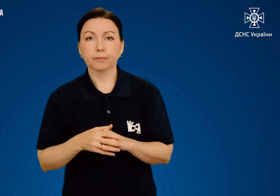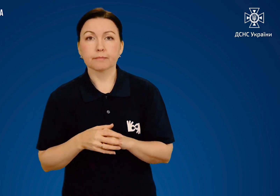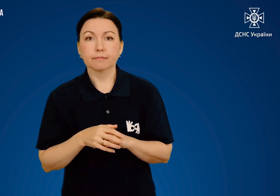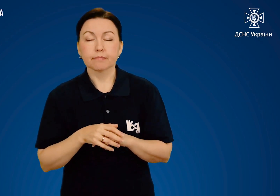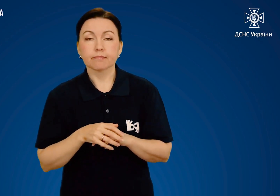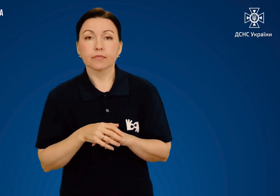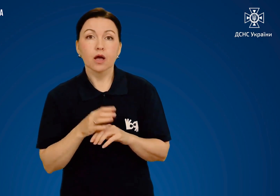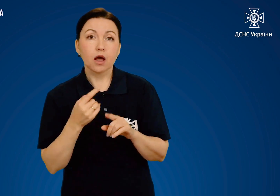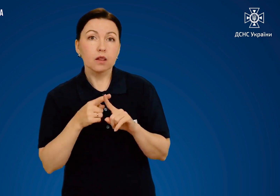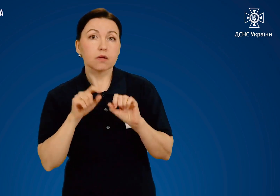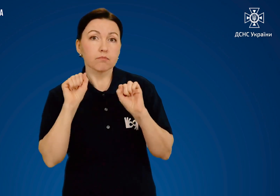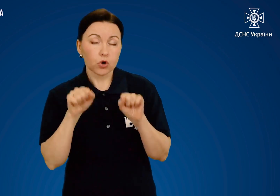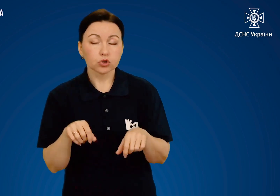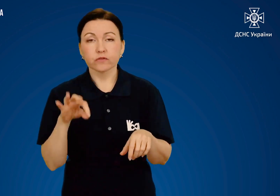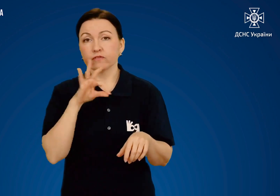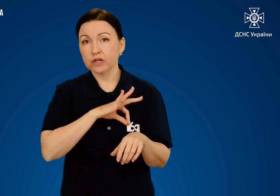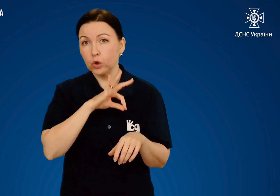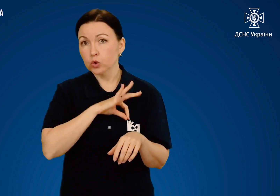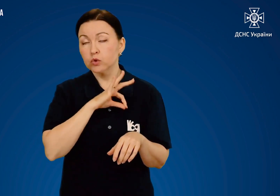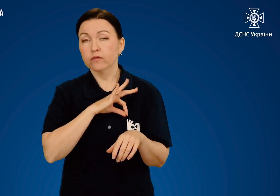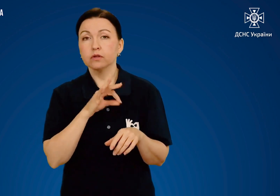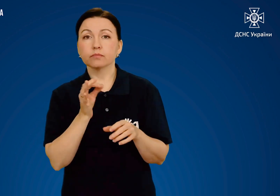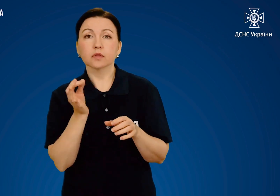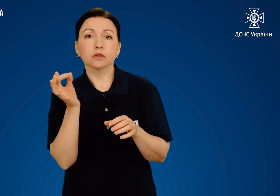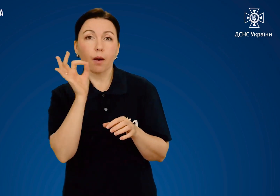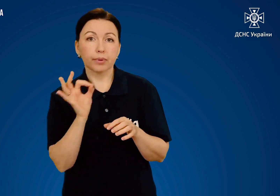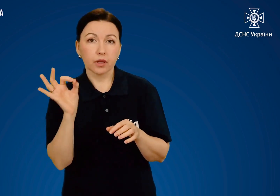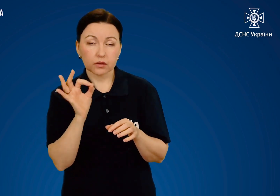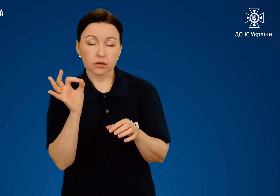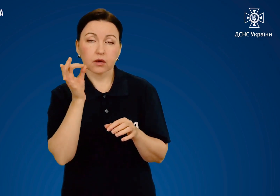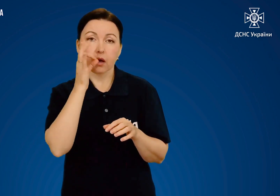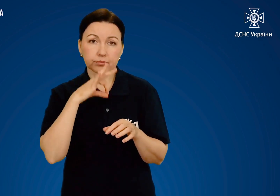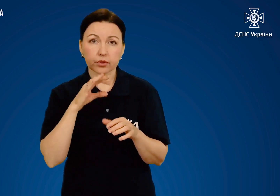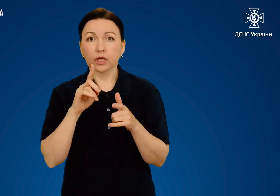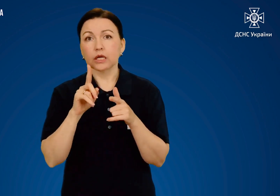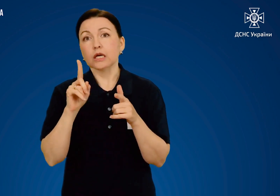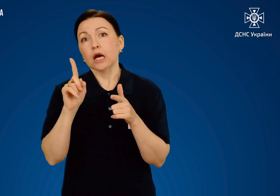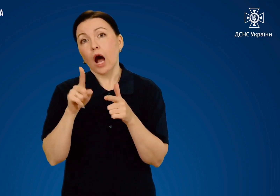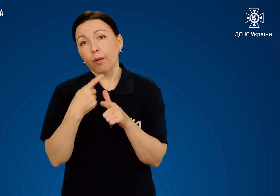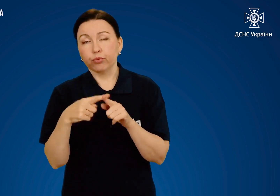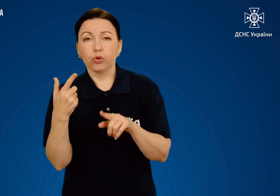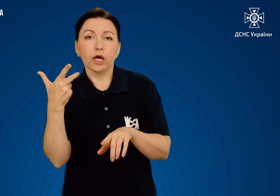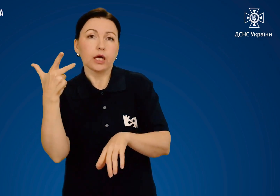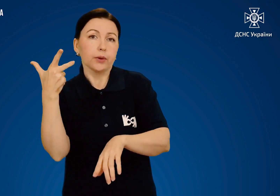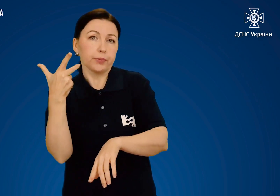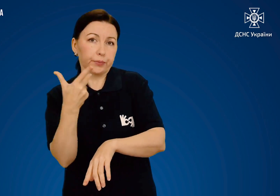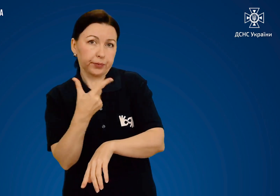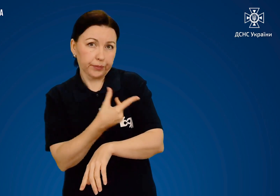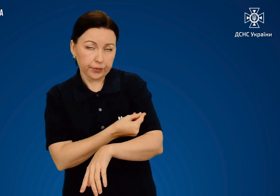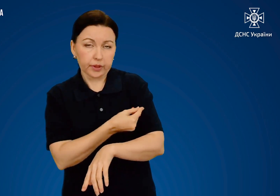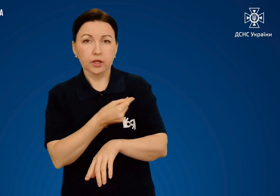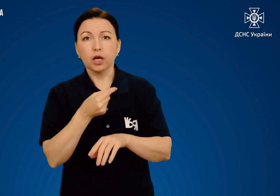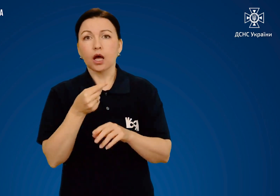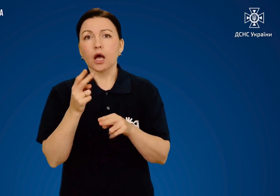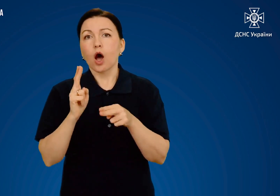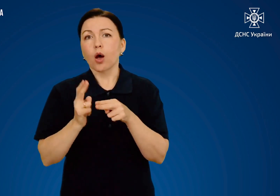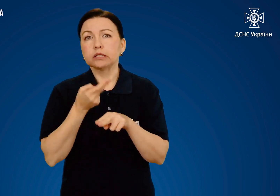В даному випадку можна використати як таблетовані, так і ін'єкційні форми